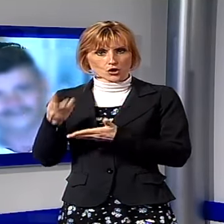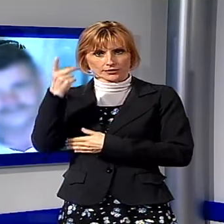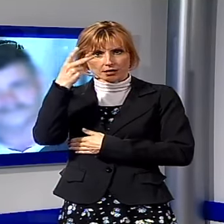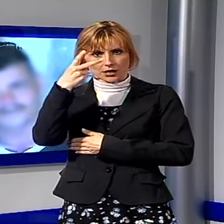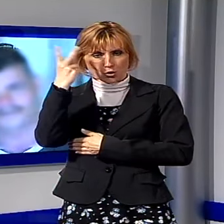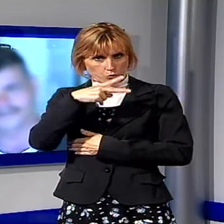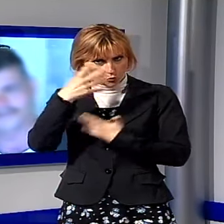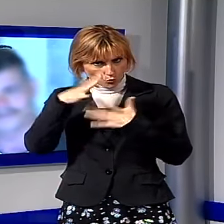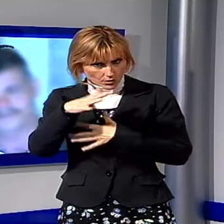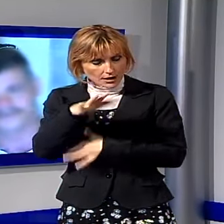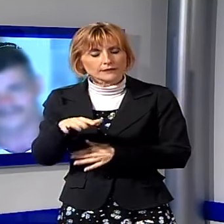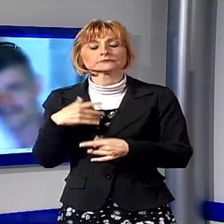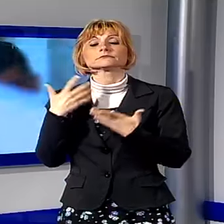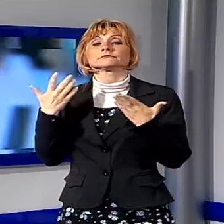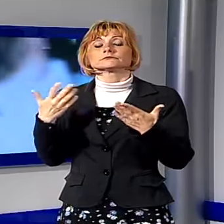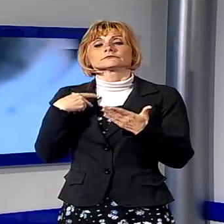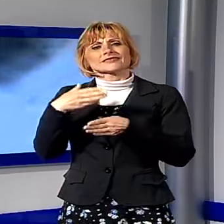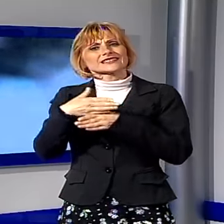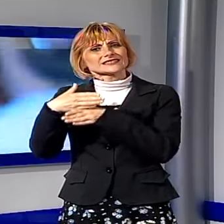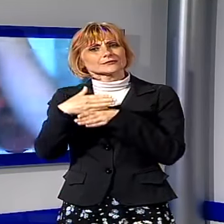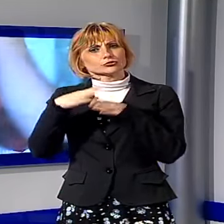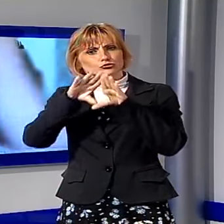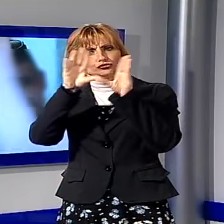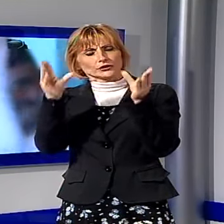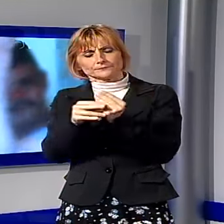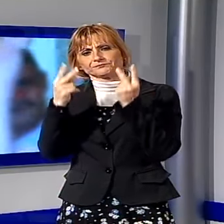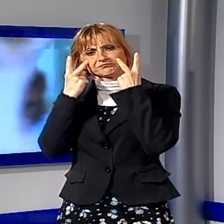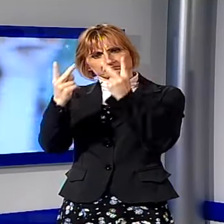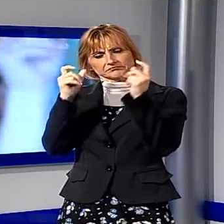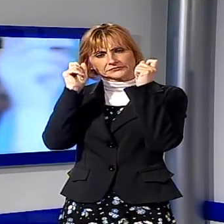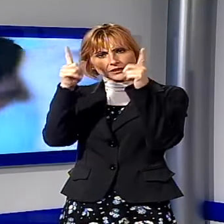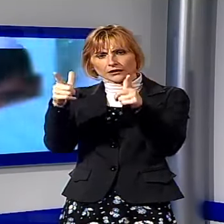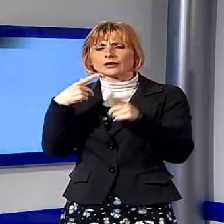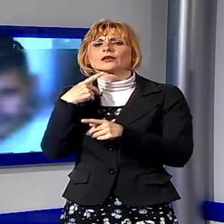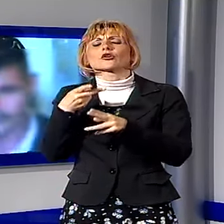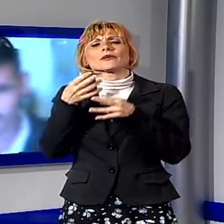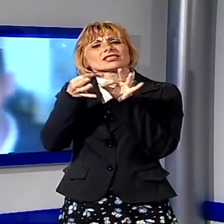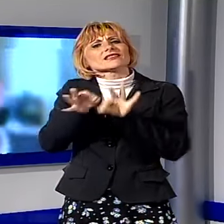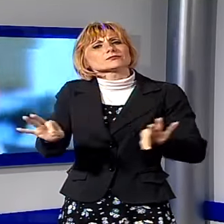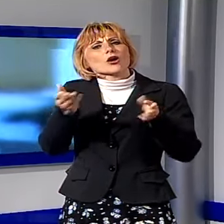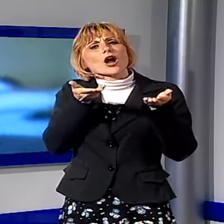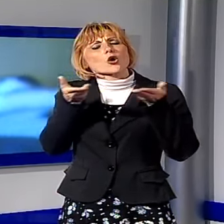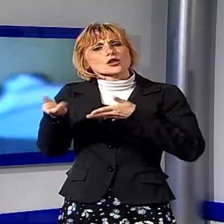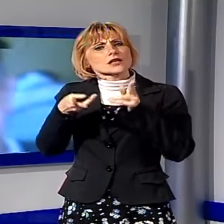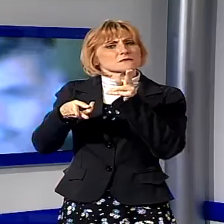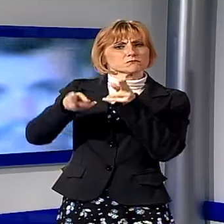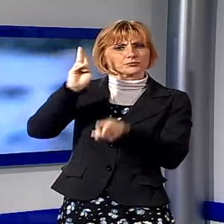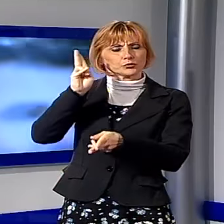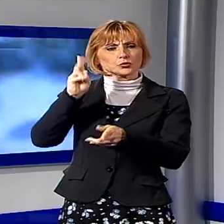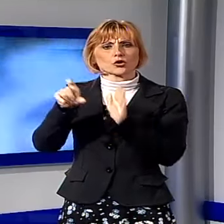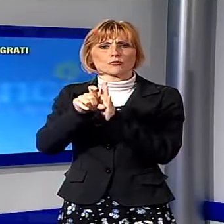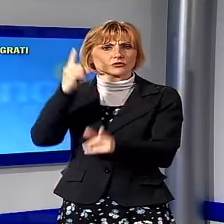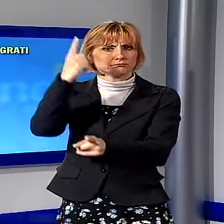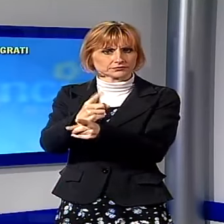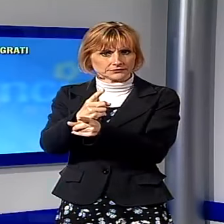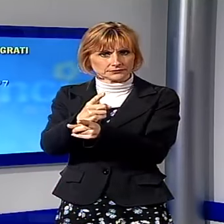provincia. Vedendo il dato della distribuzione complessiva ci si accorge però che a dare la disponibilità per l'accoglienza sono sempre gli stessi